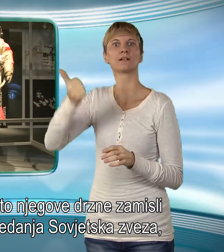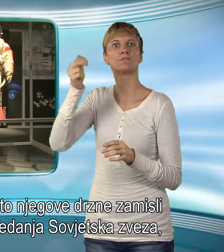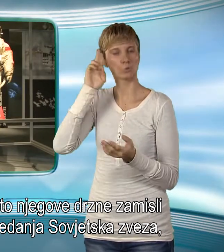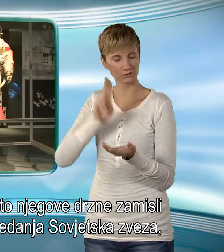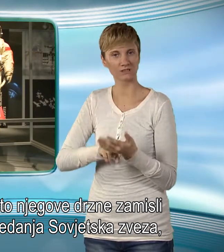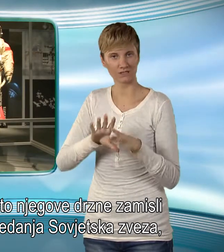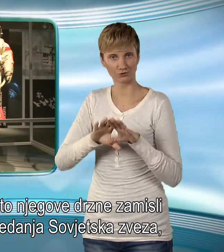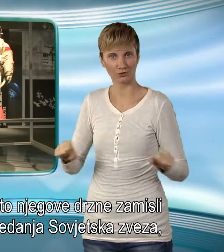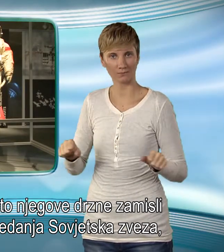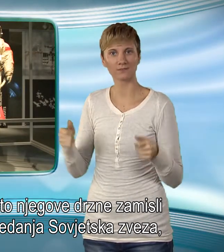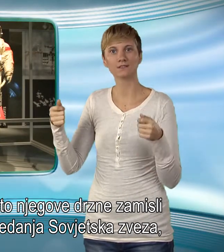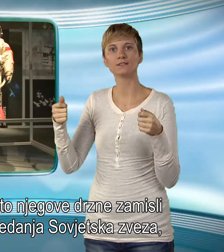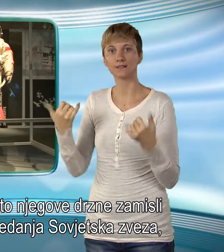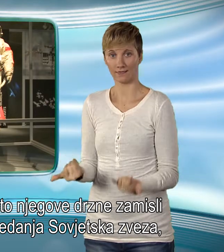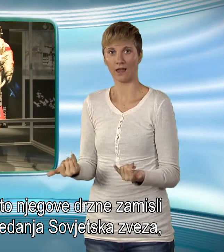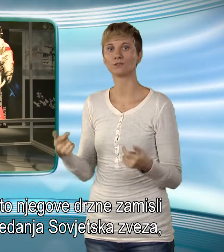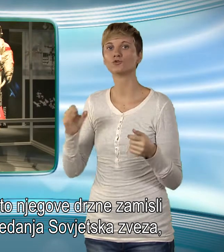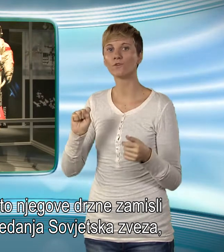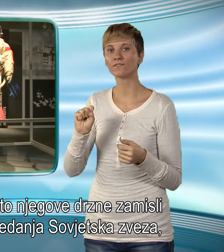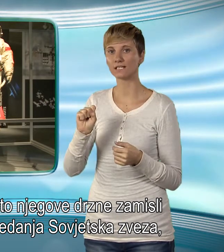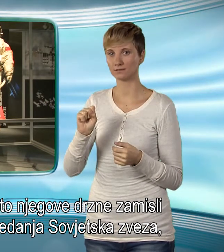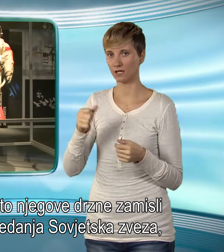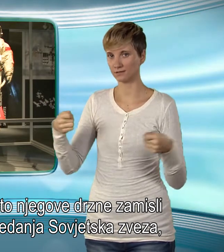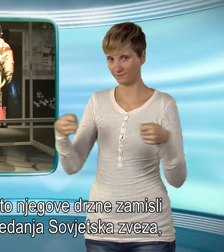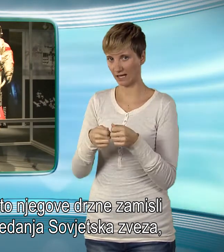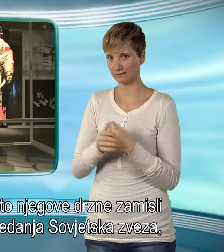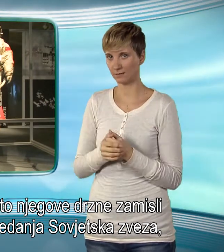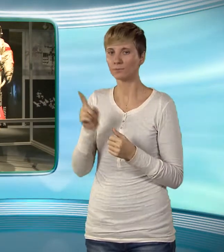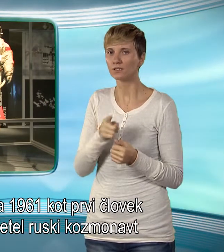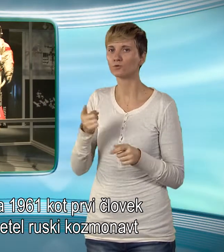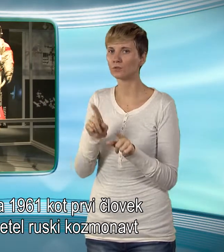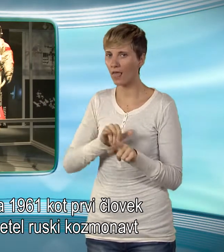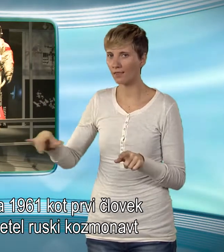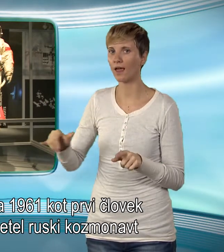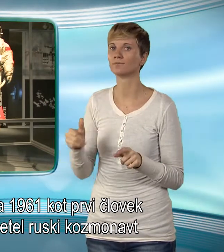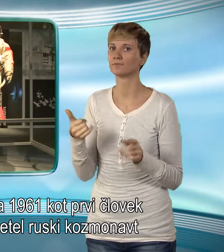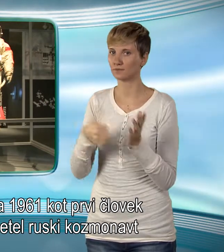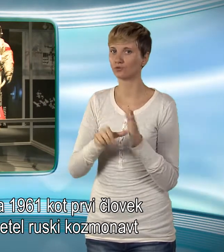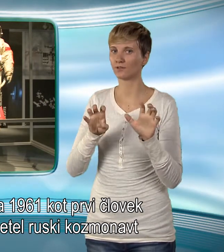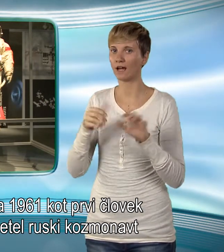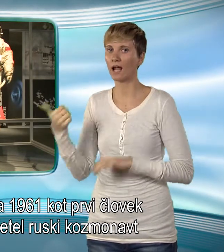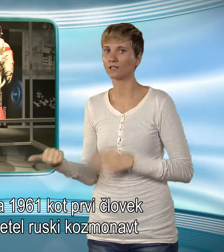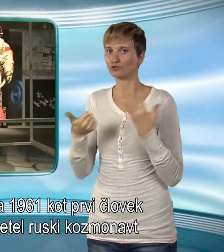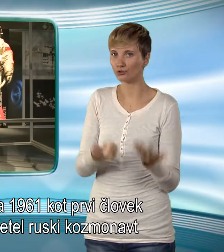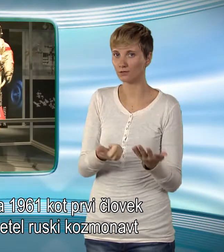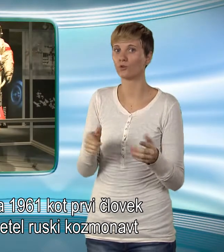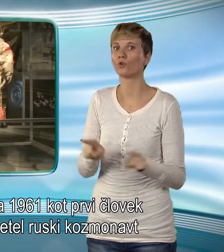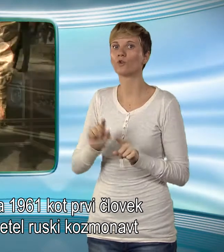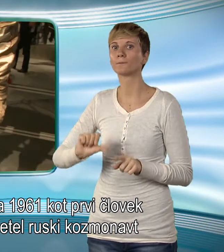uresničila tedanja Sovjetska zveza in sicer je leta 1961 kot prvi človek v Vesolje